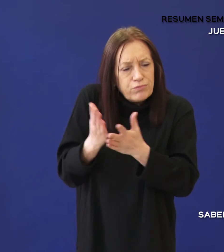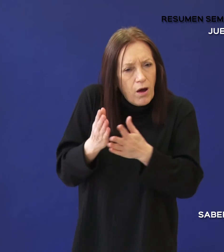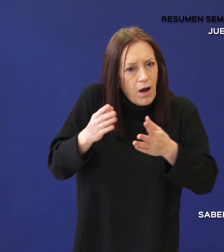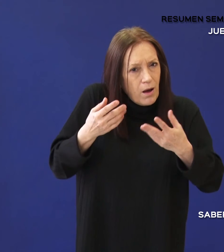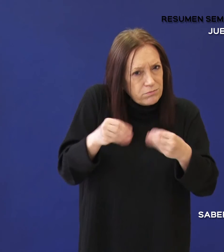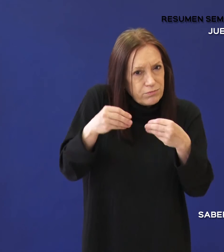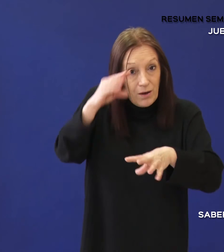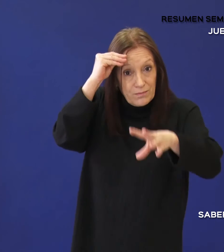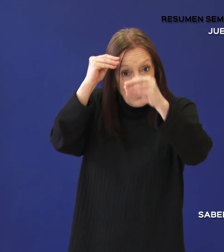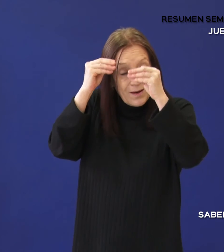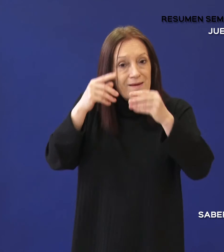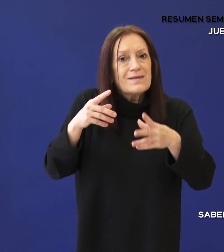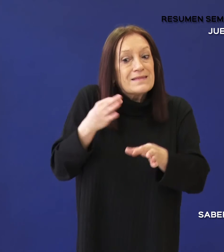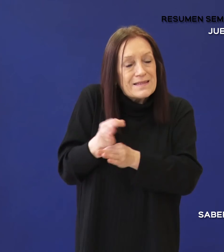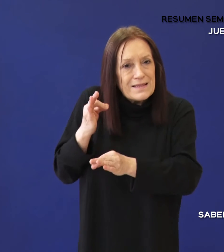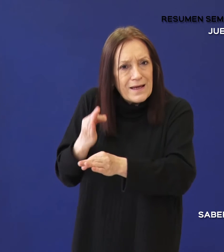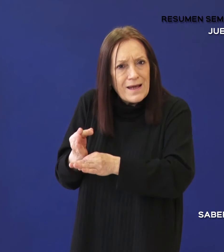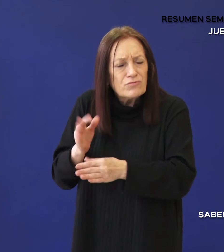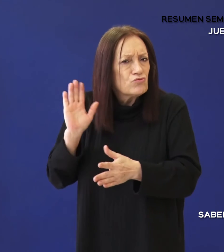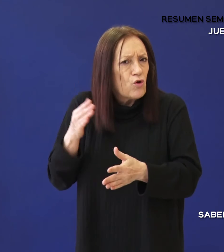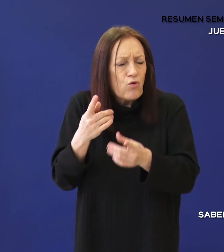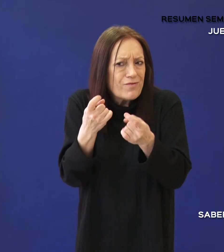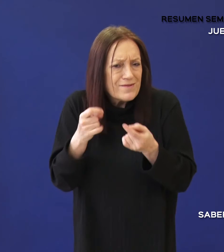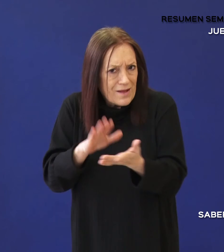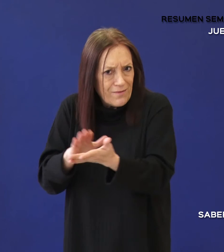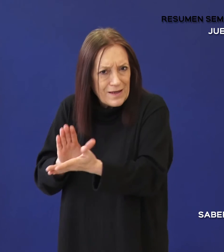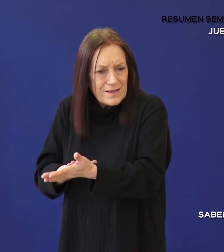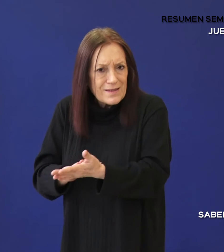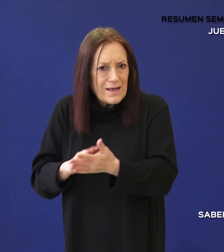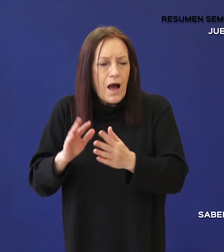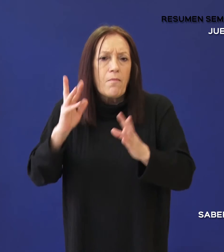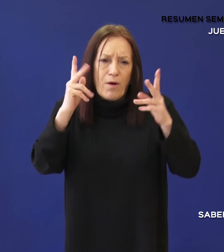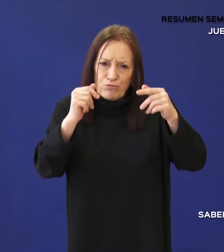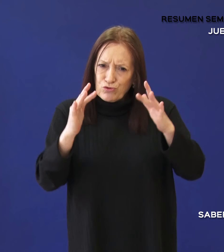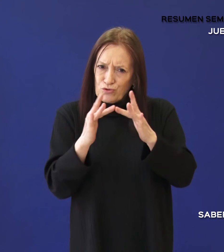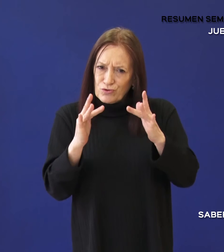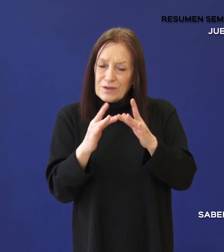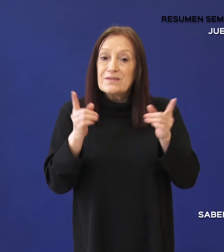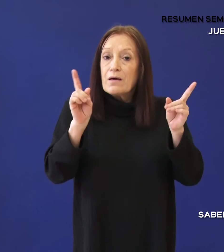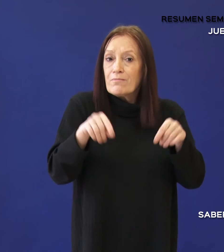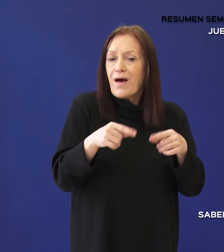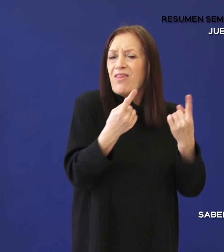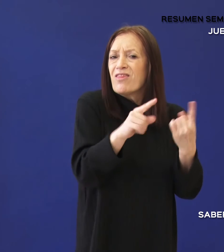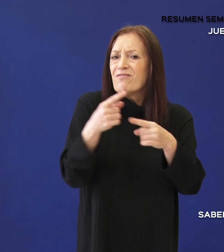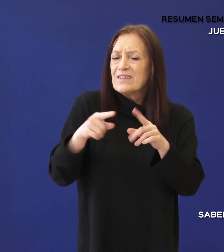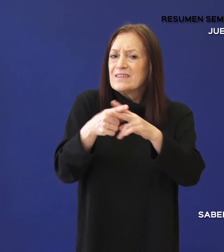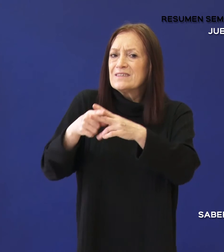contenidos con los fundamentos básicos de la programación, la programación imperativa y programación con objetos.